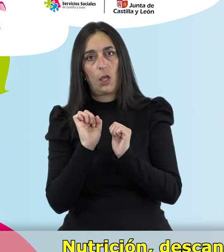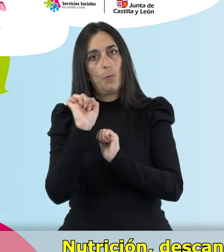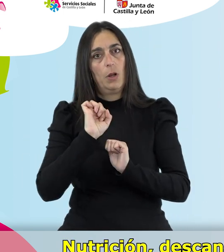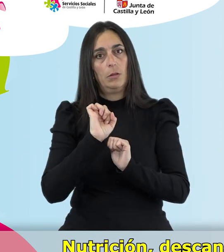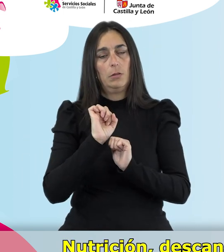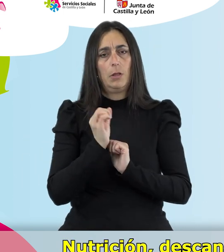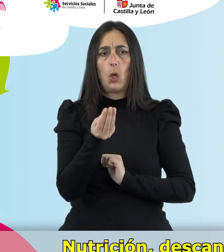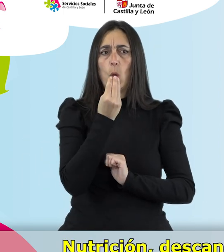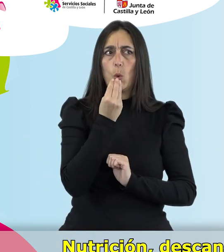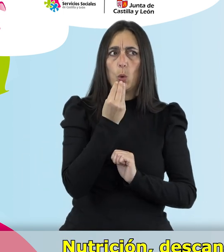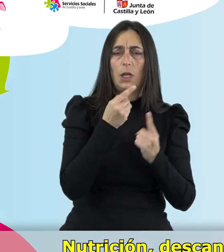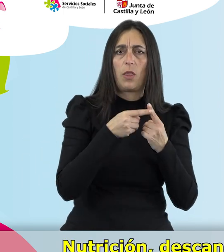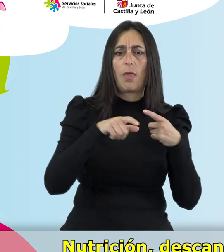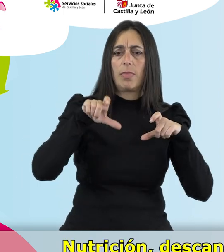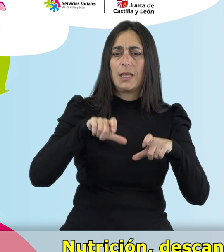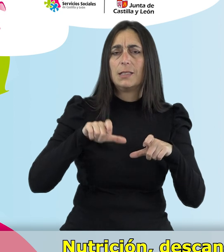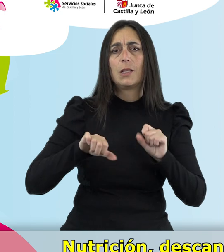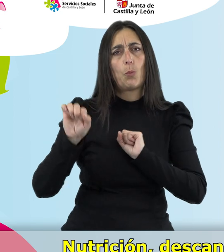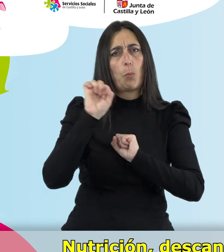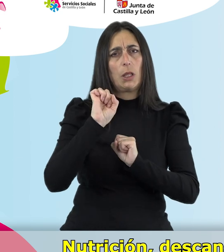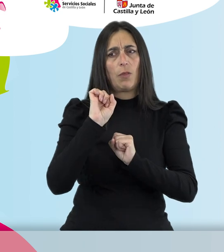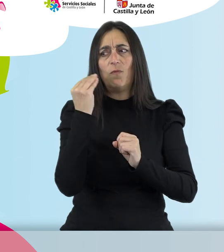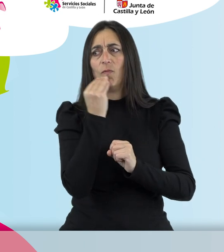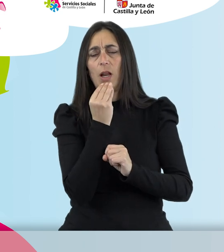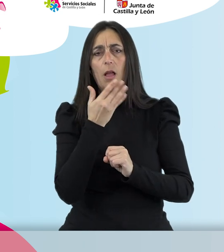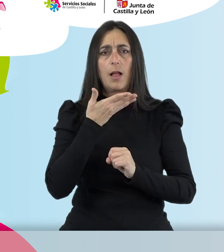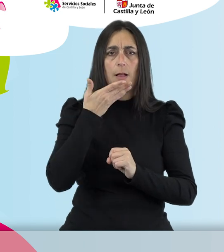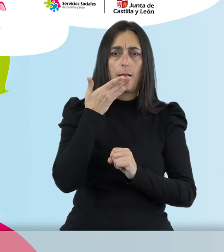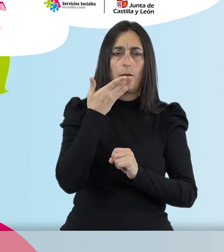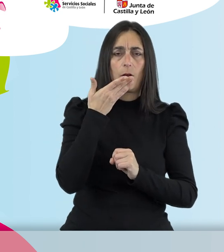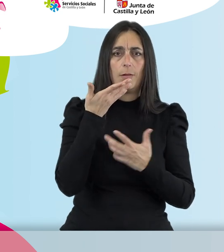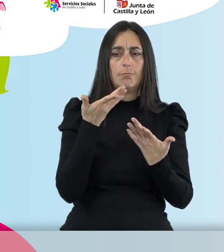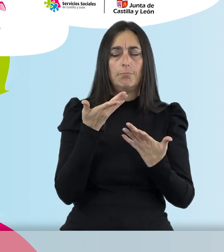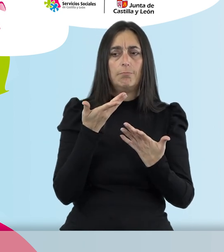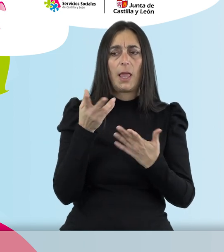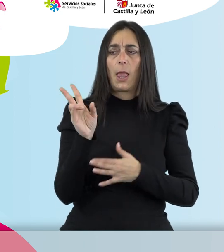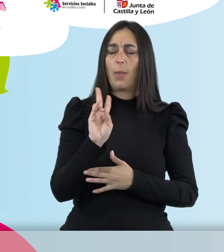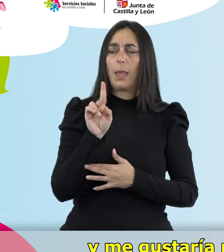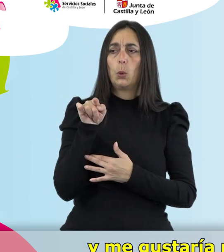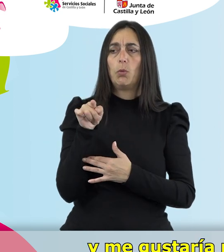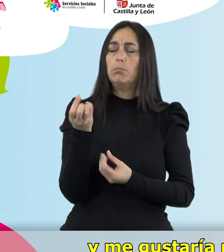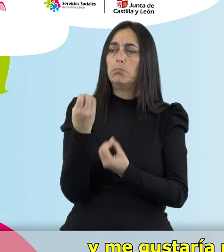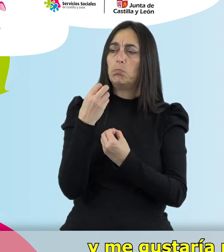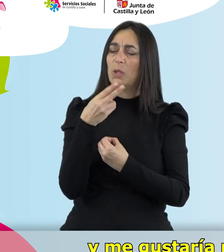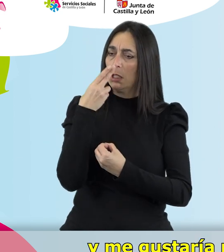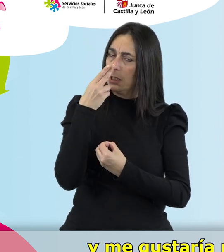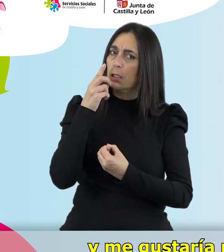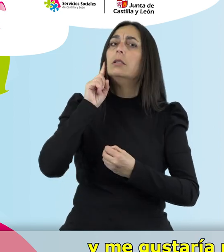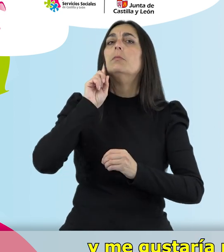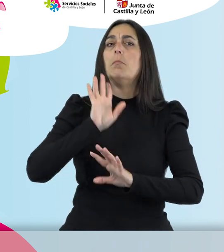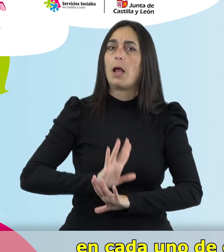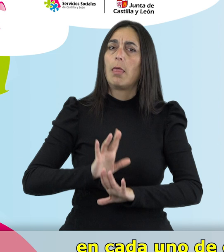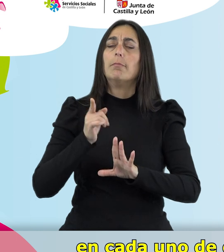Nutrición, descanso, protección contra el frío y el calor. Virtudes me parece muy interesante y me gustaría